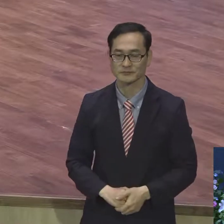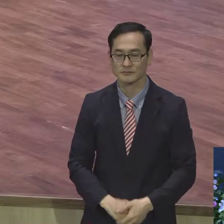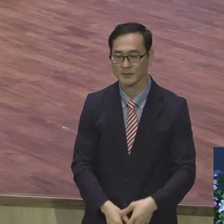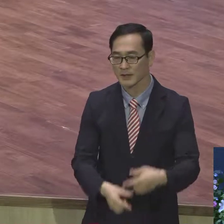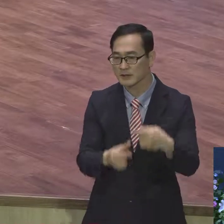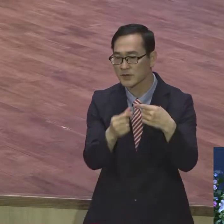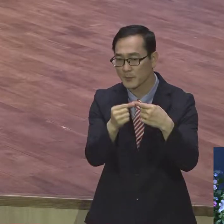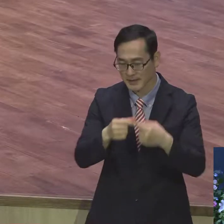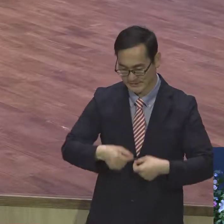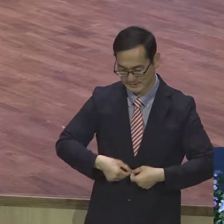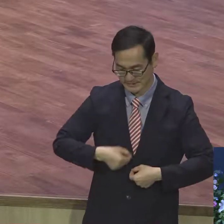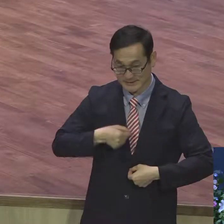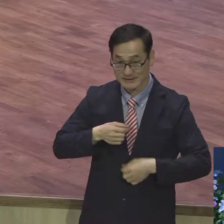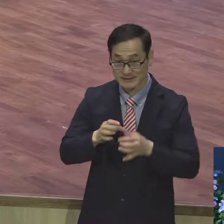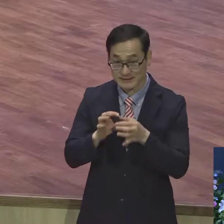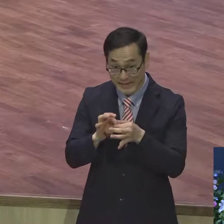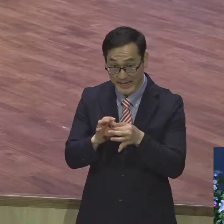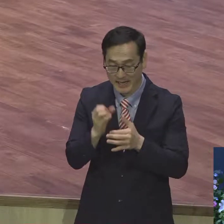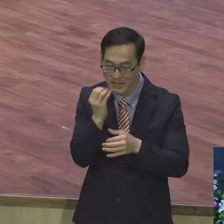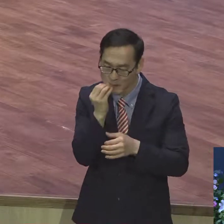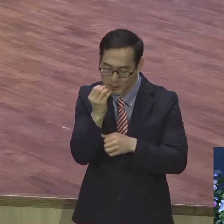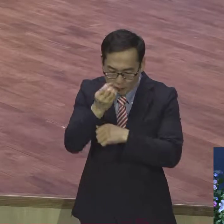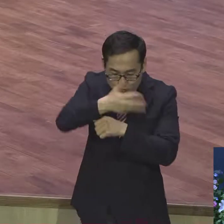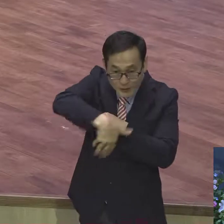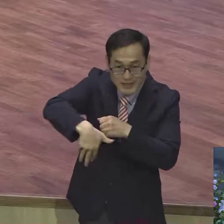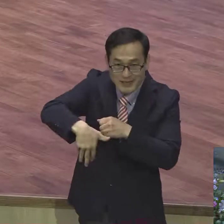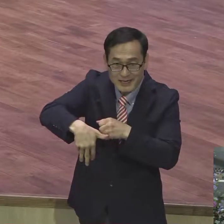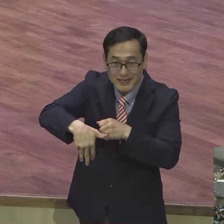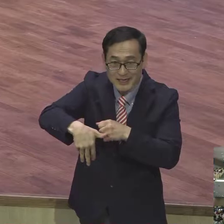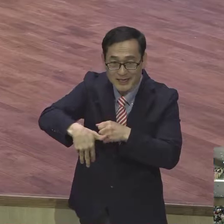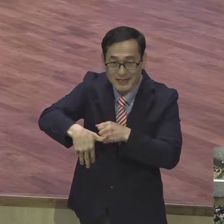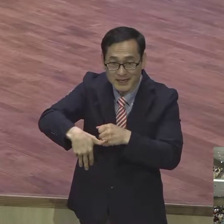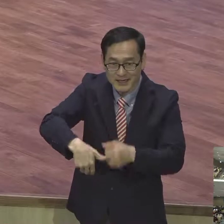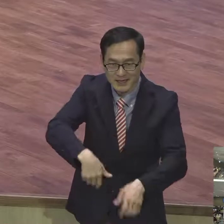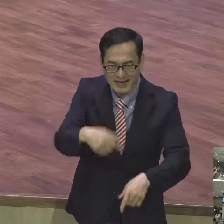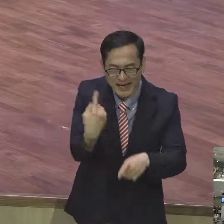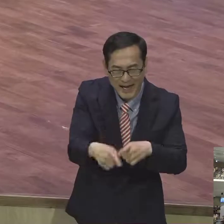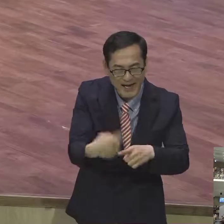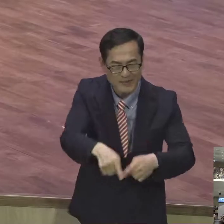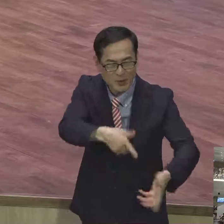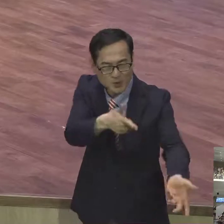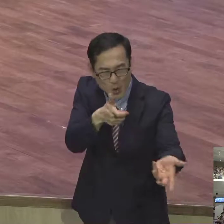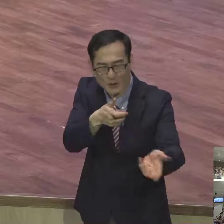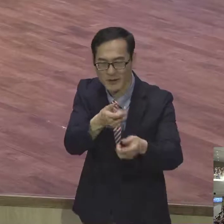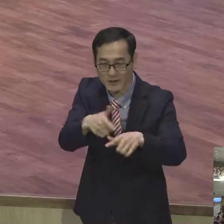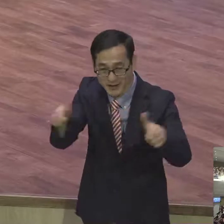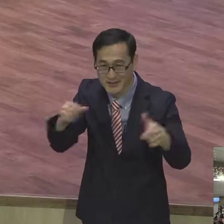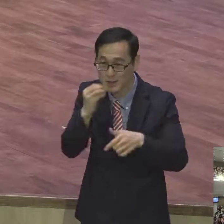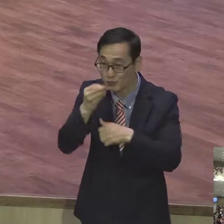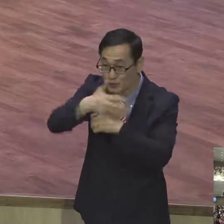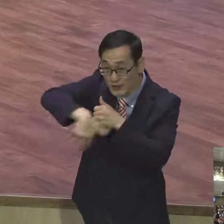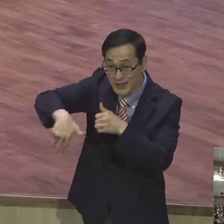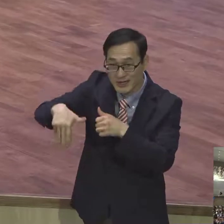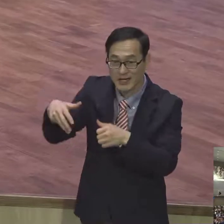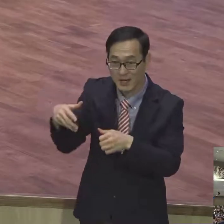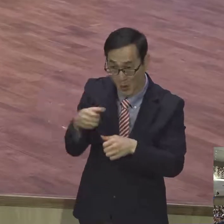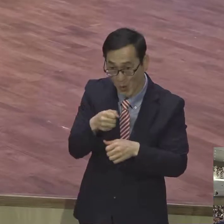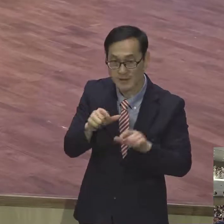무기로서의 삶이에요. 12절입니다. 그러므로 너희는 죄가 너희 죽을 몸을